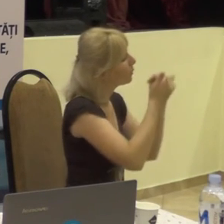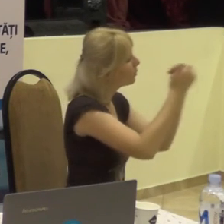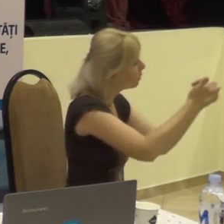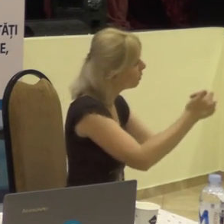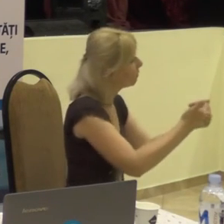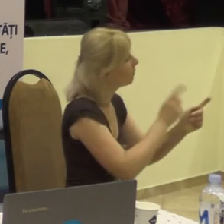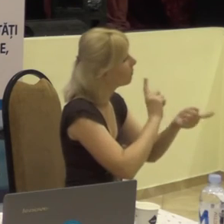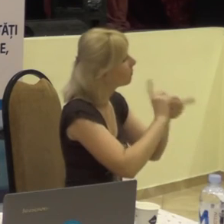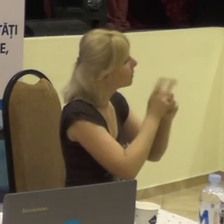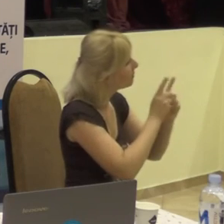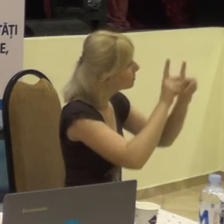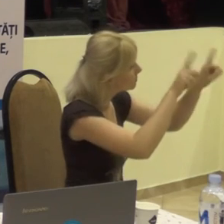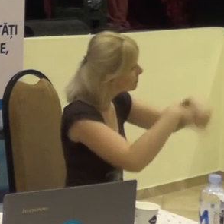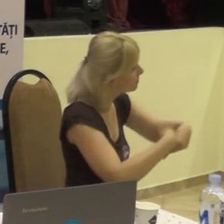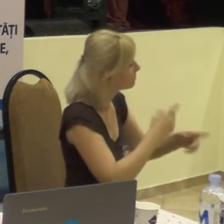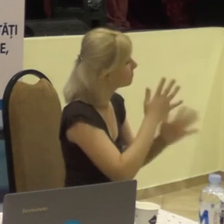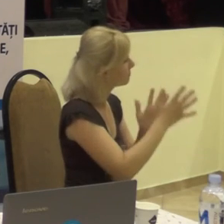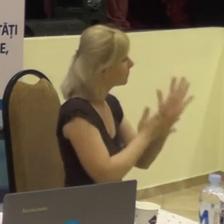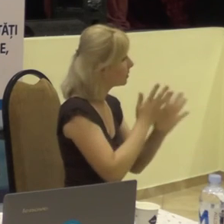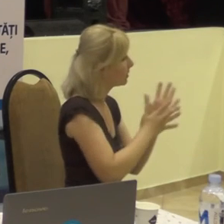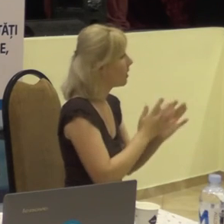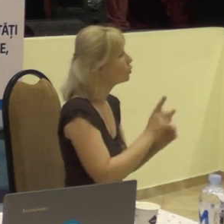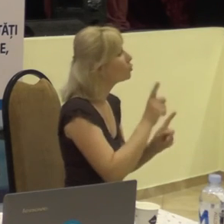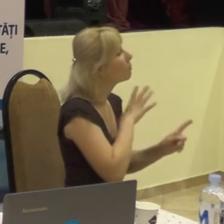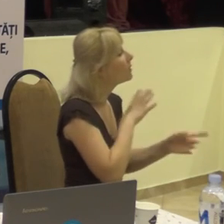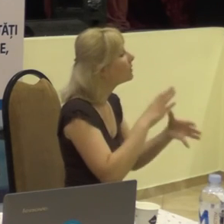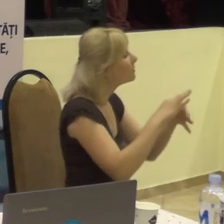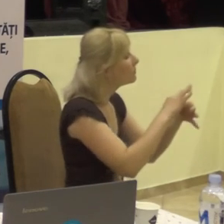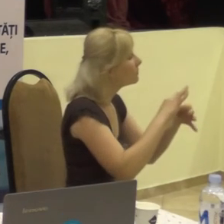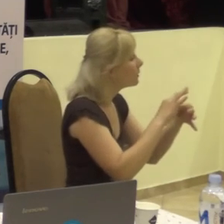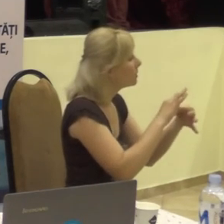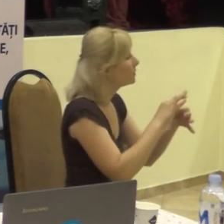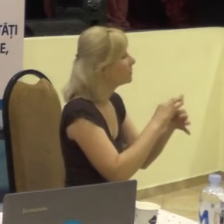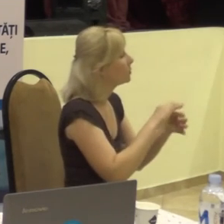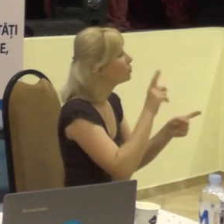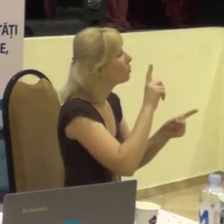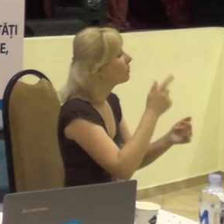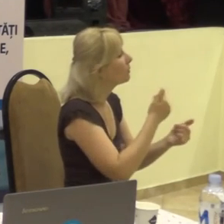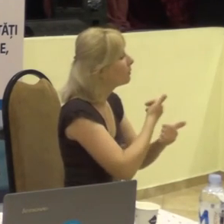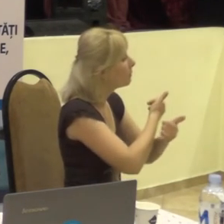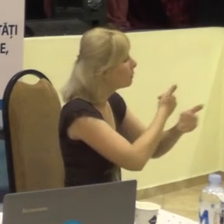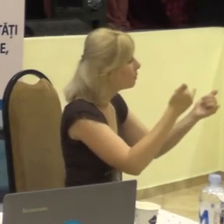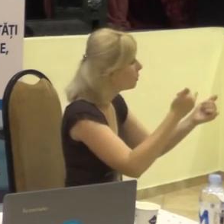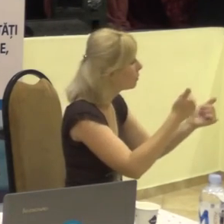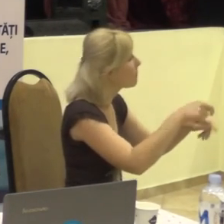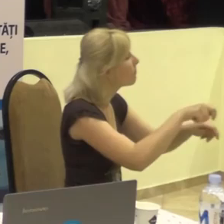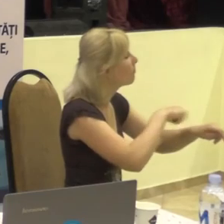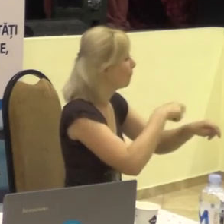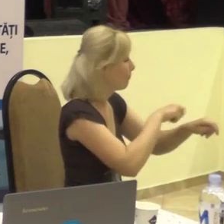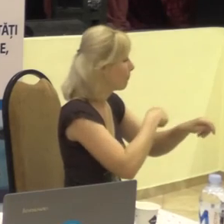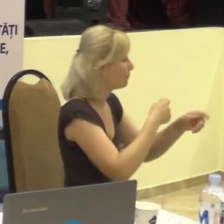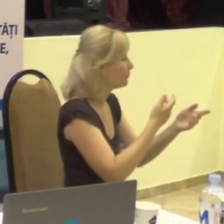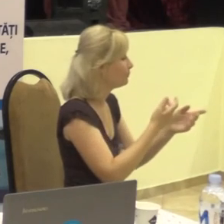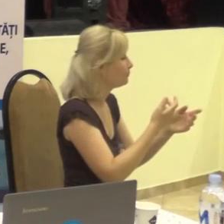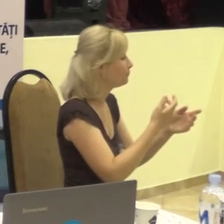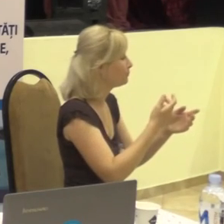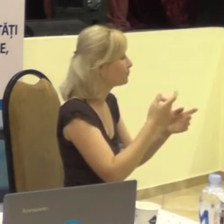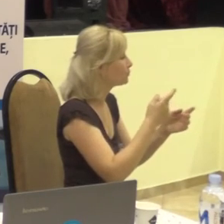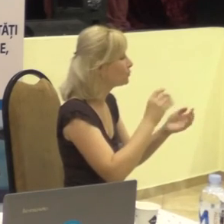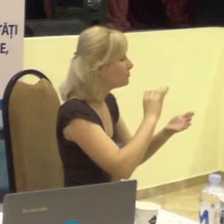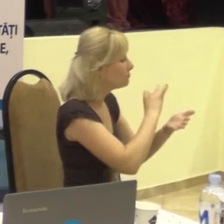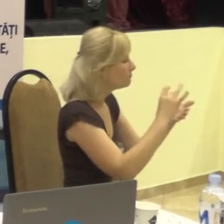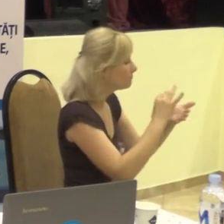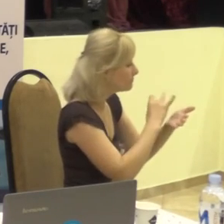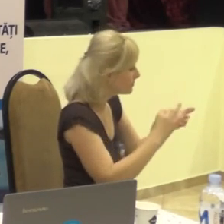de translare în limbaj numicogestuală, pentru elaborarea unor materiale cu traducere în